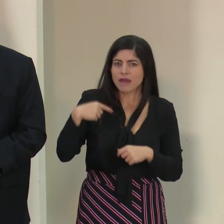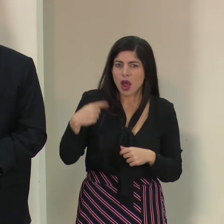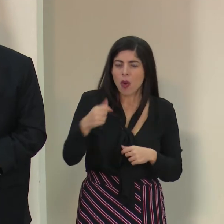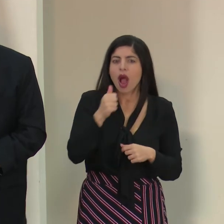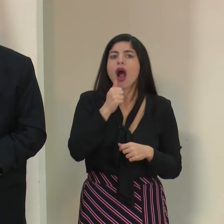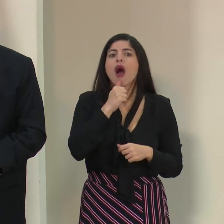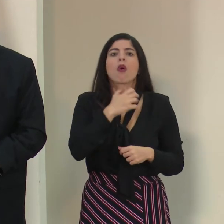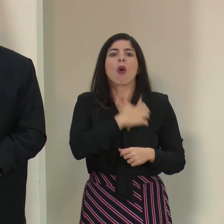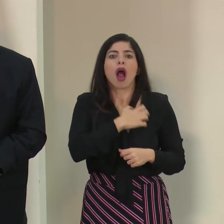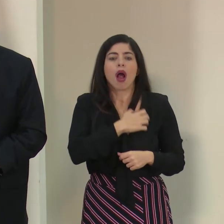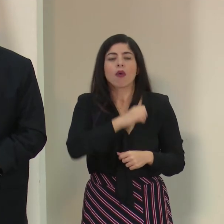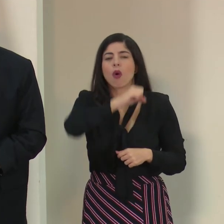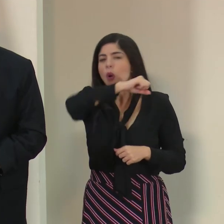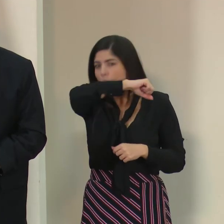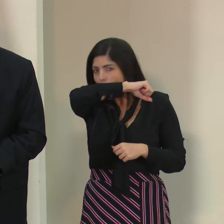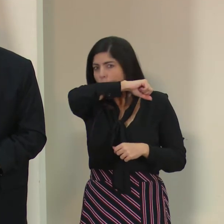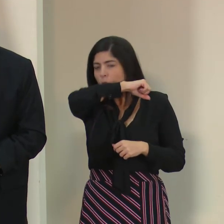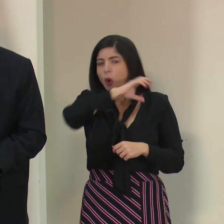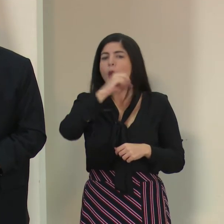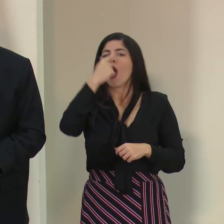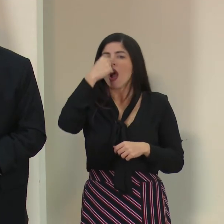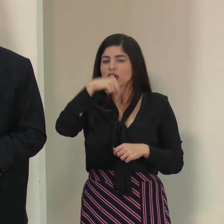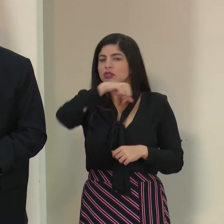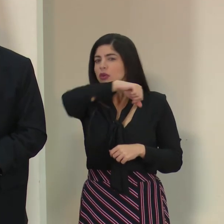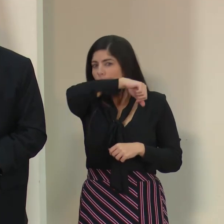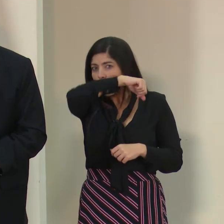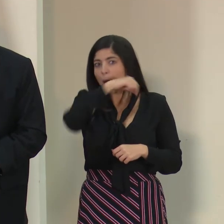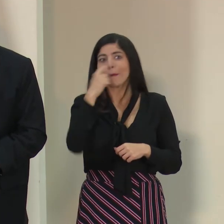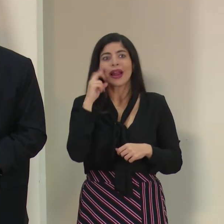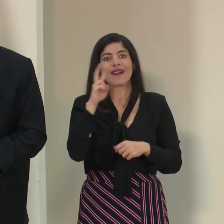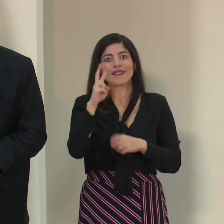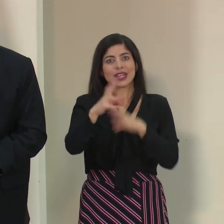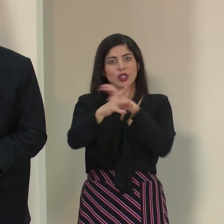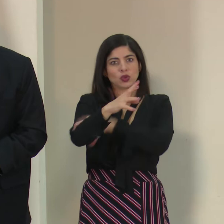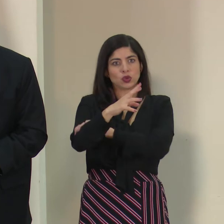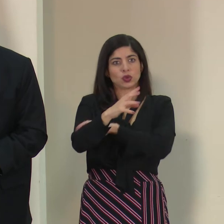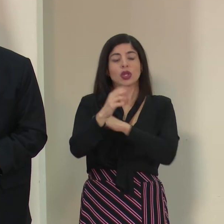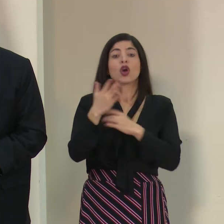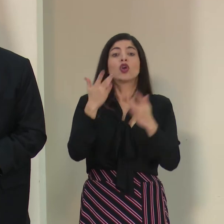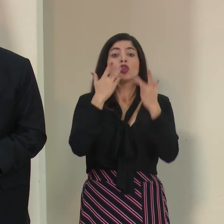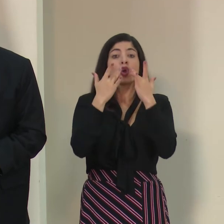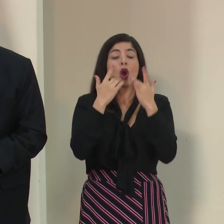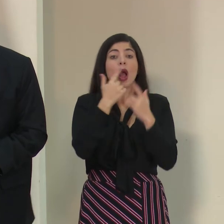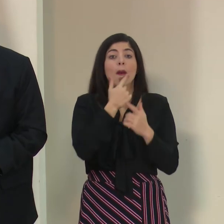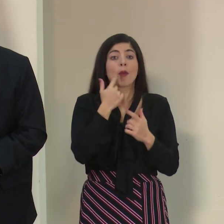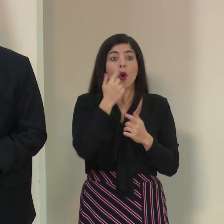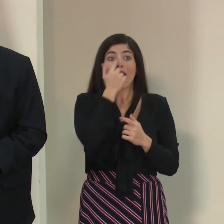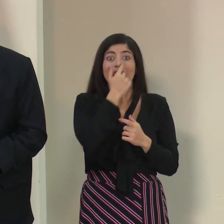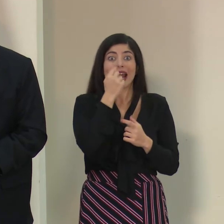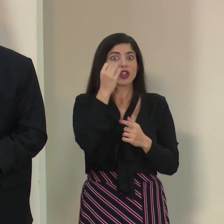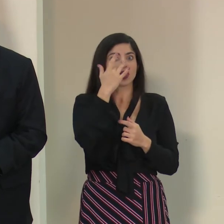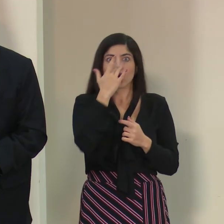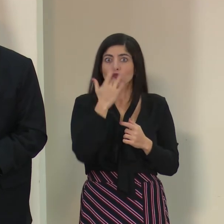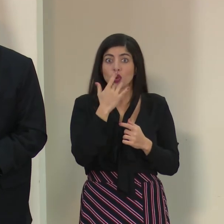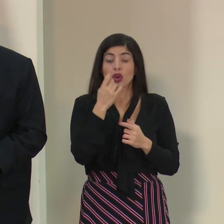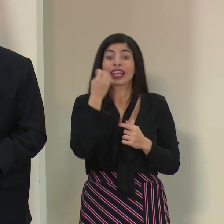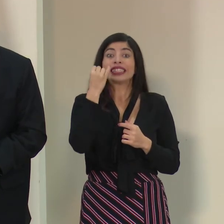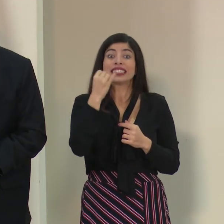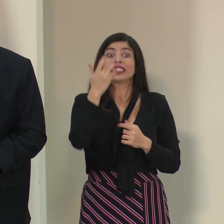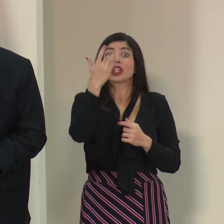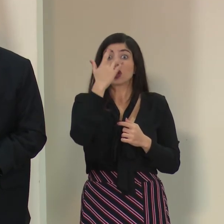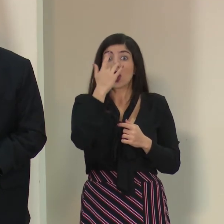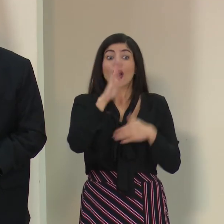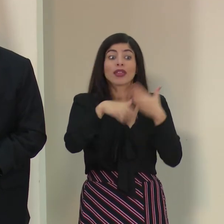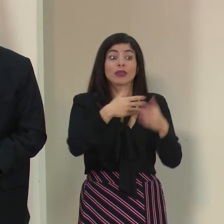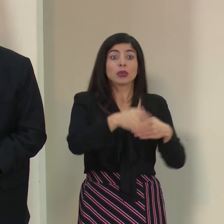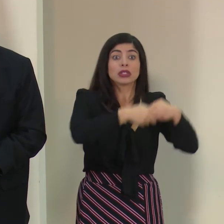agua y jabón, cubrirse al toser o estornudar para contener los virus y no tocarse la boca o la nariz y si se lo tocan entonces no darle la mano a